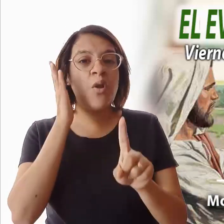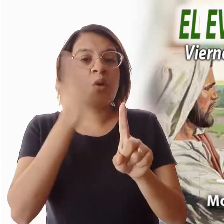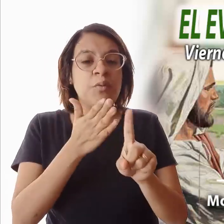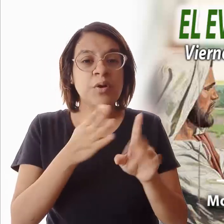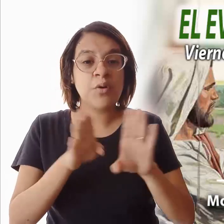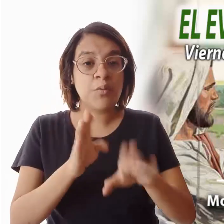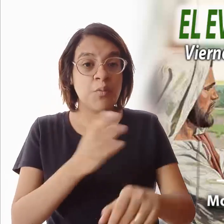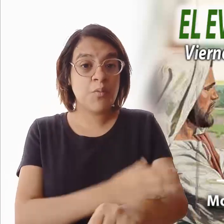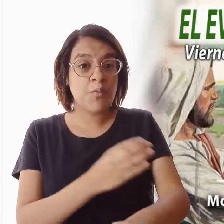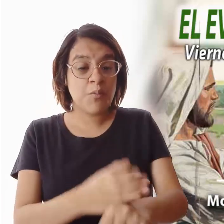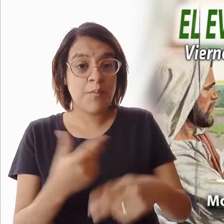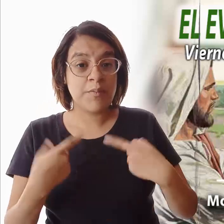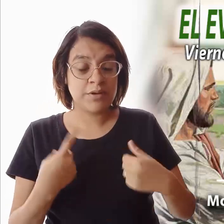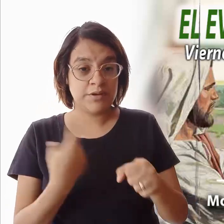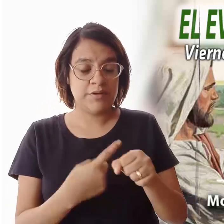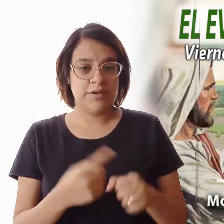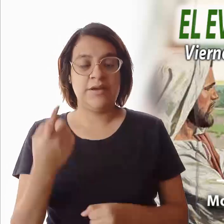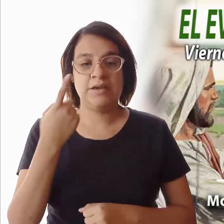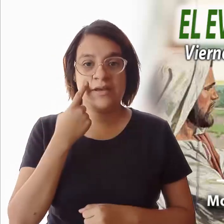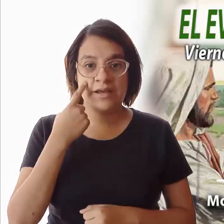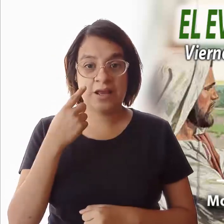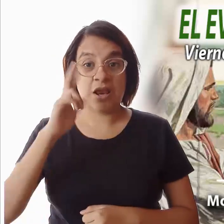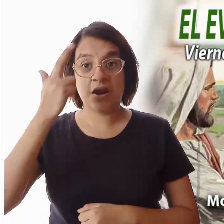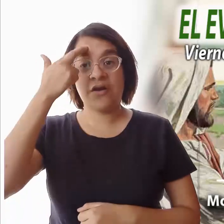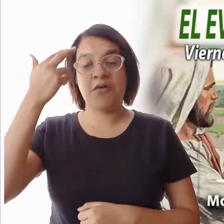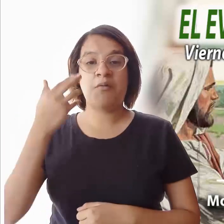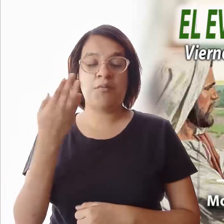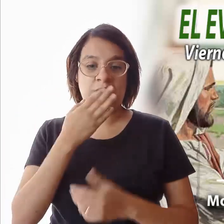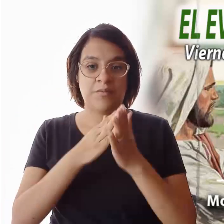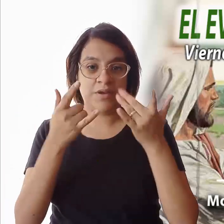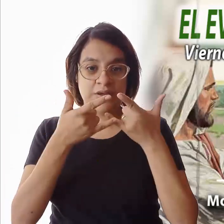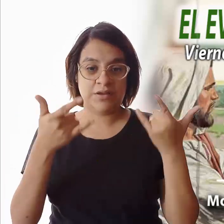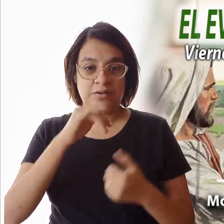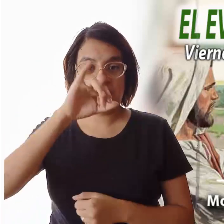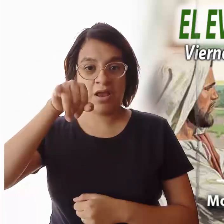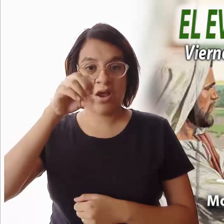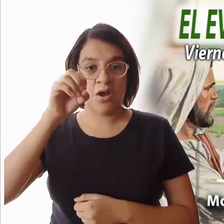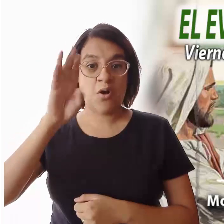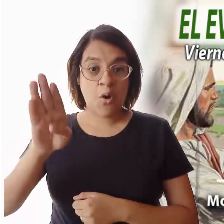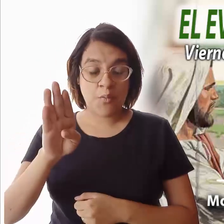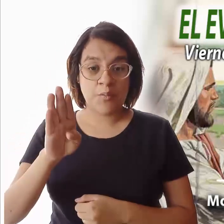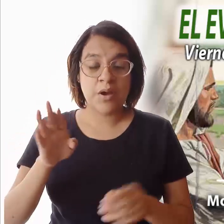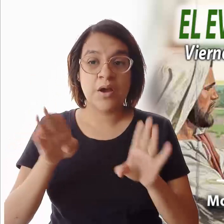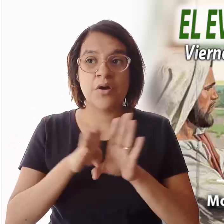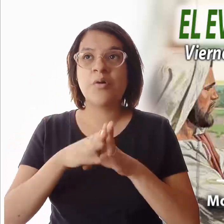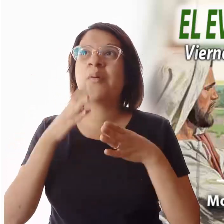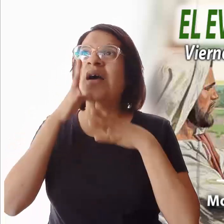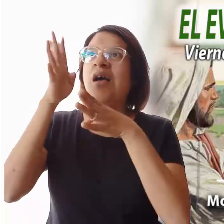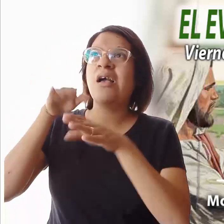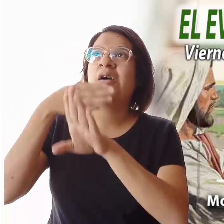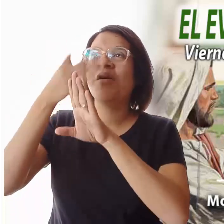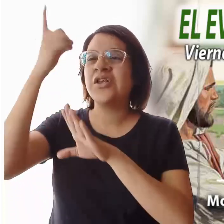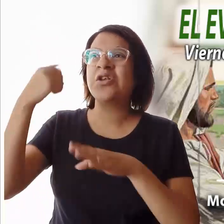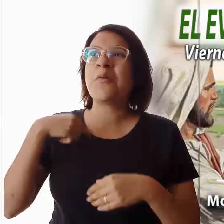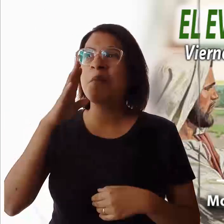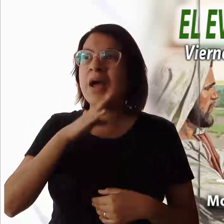Recuerdo a Jo en sus momentos de desesperación. Cómo le reclamaba a Dios e insultaba hasta